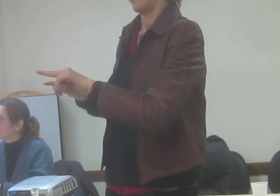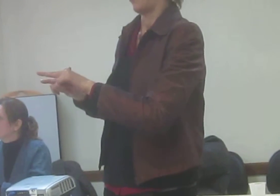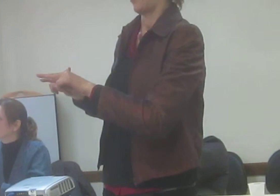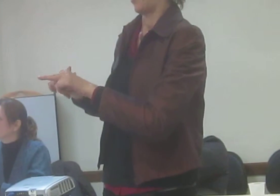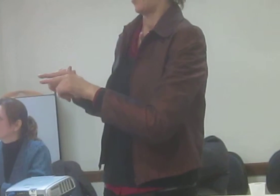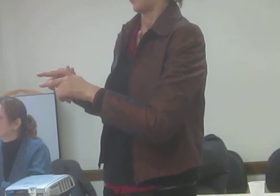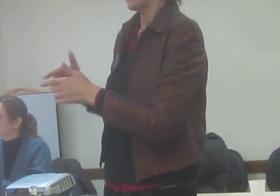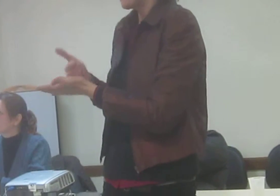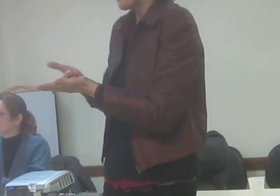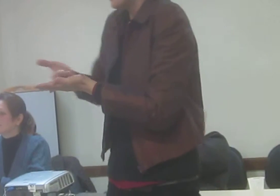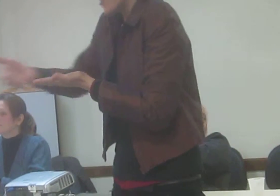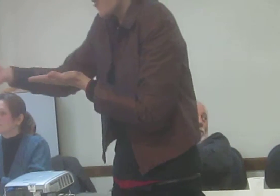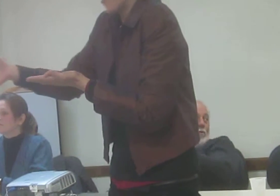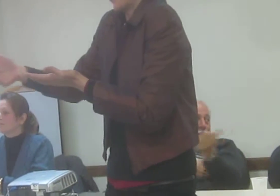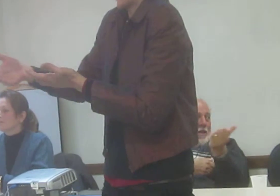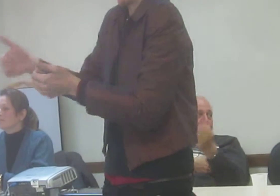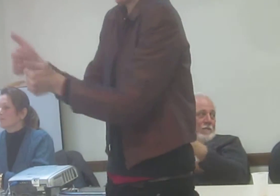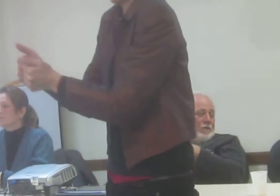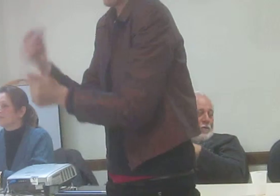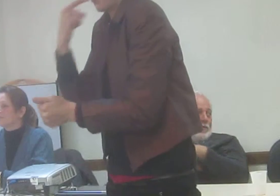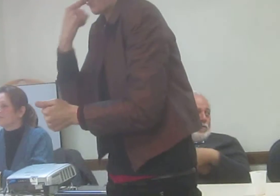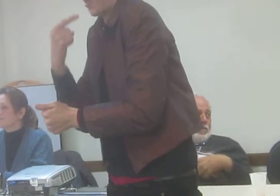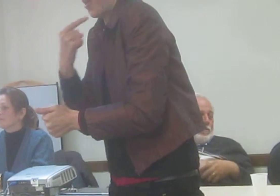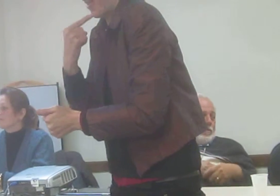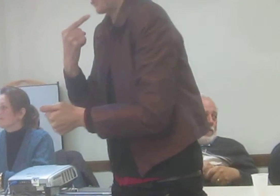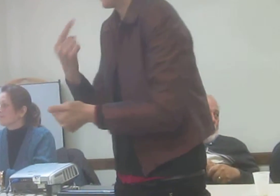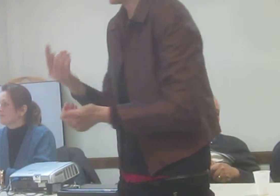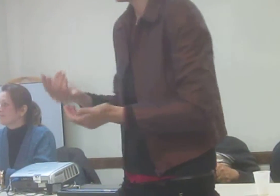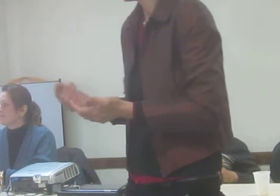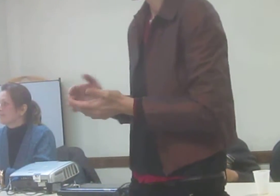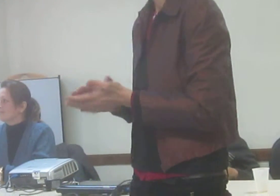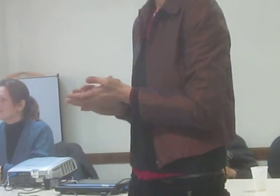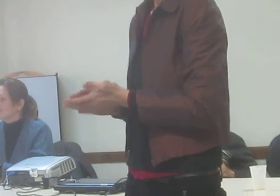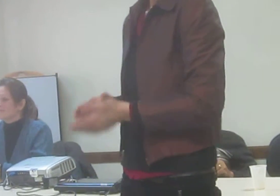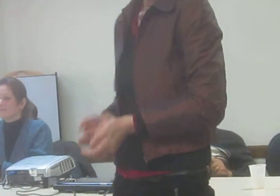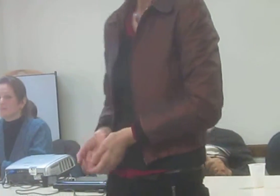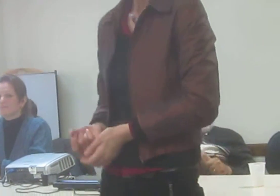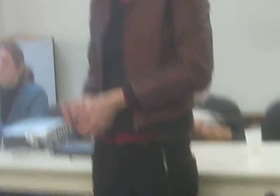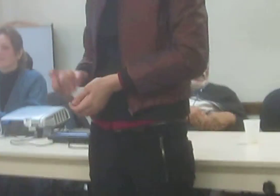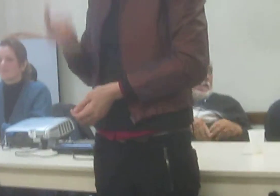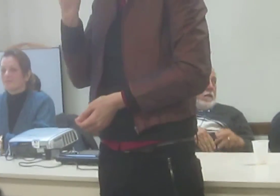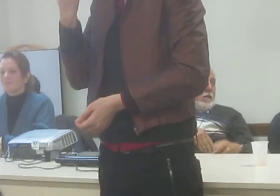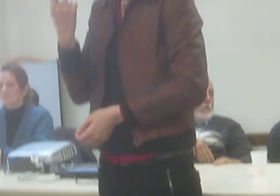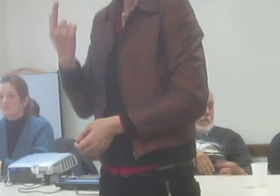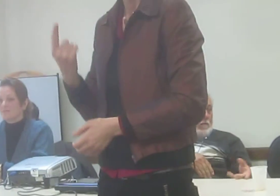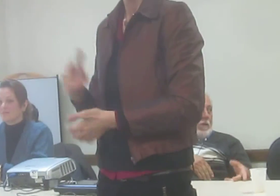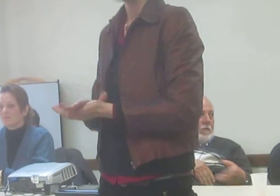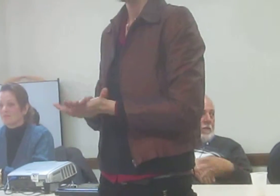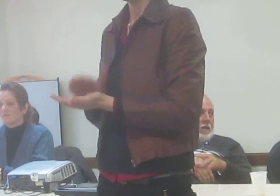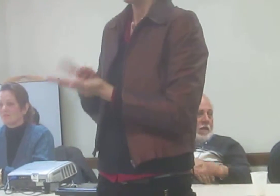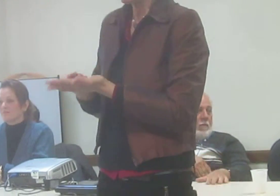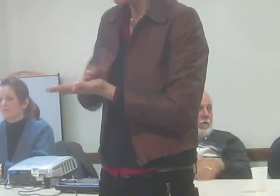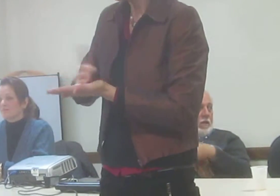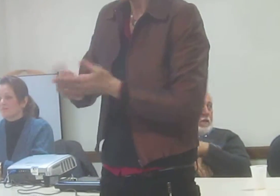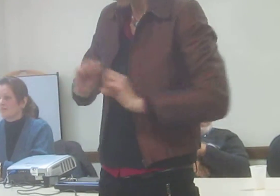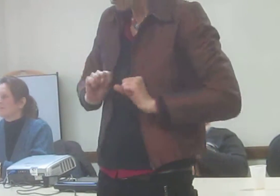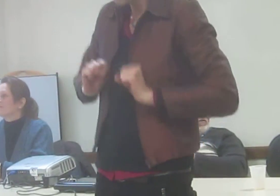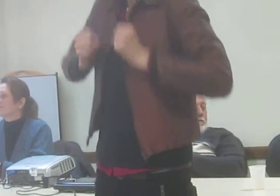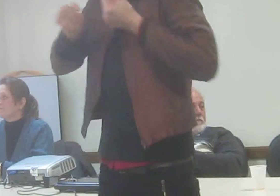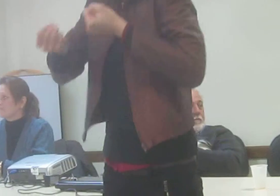minha amiga, a Bruna, que também é intérprete. E eu fico indignado de ver o trabalho delas, o empenho que elas têm. Não é só dentro da escola, é a vida